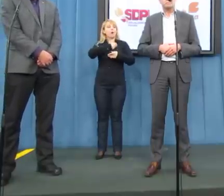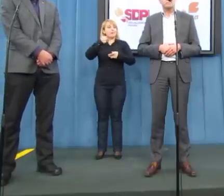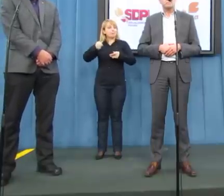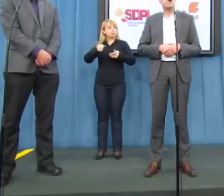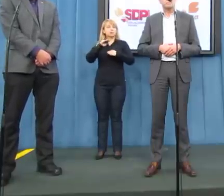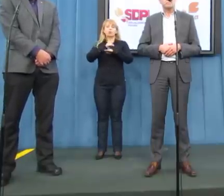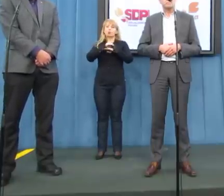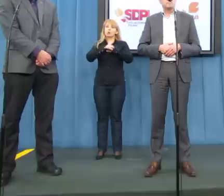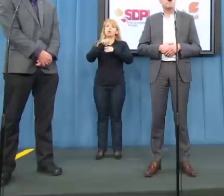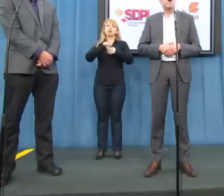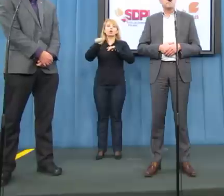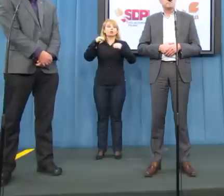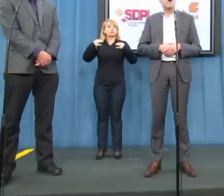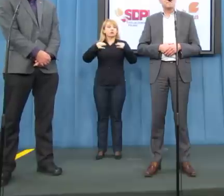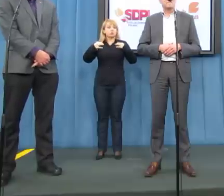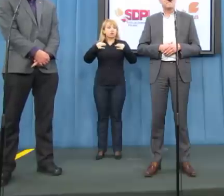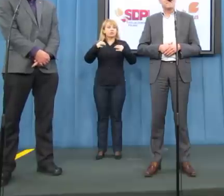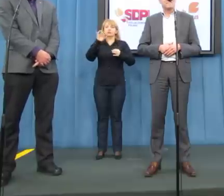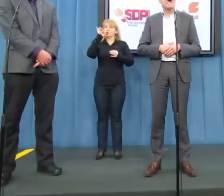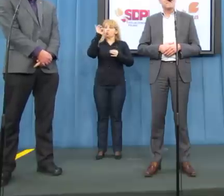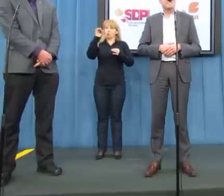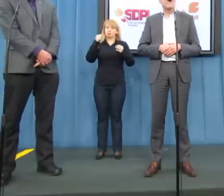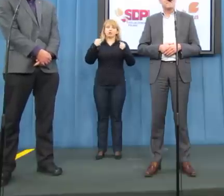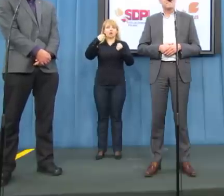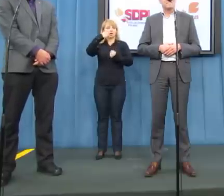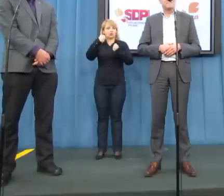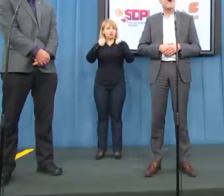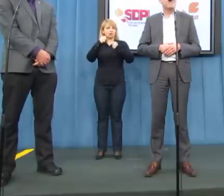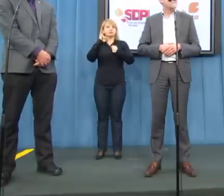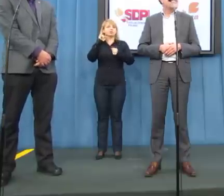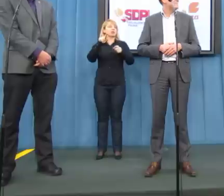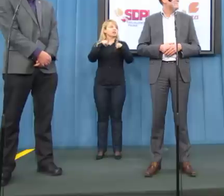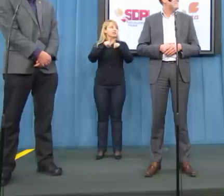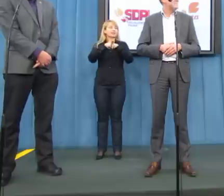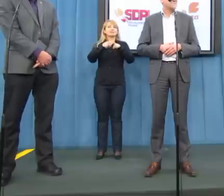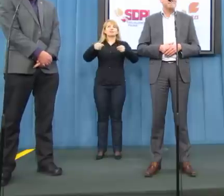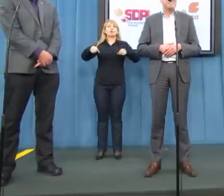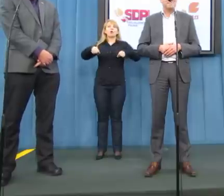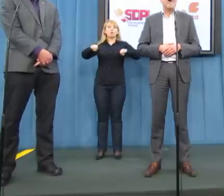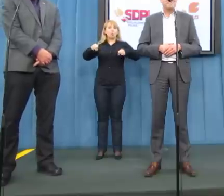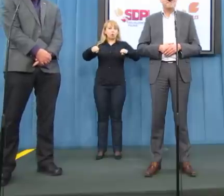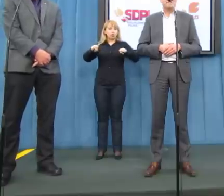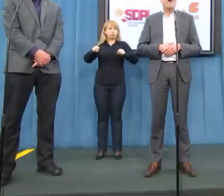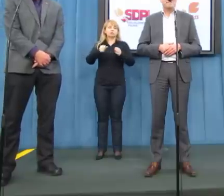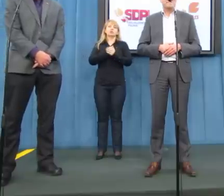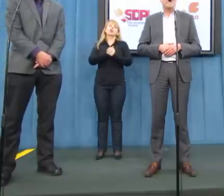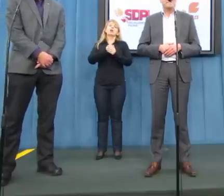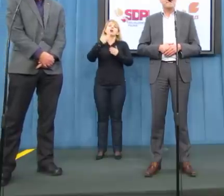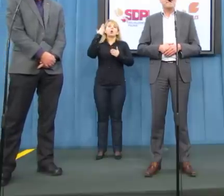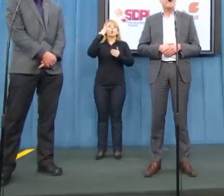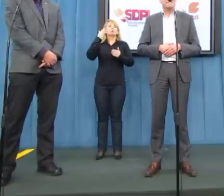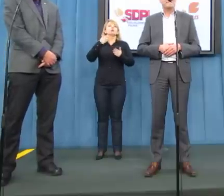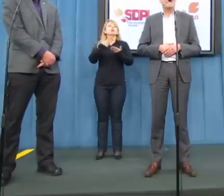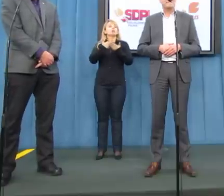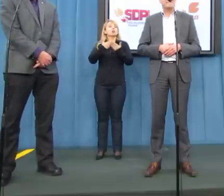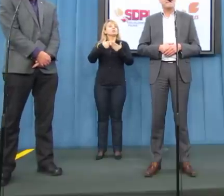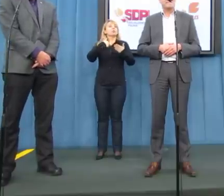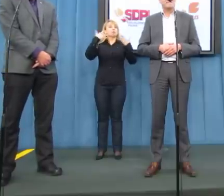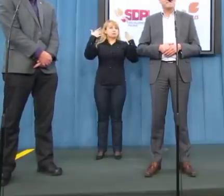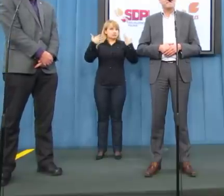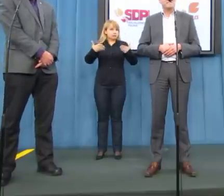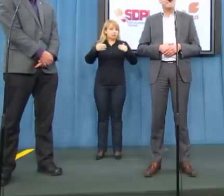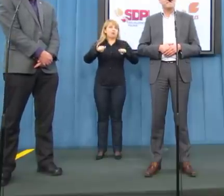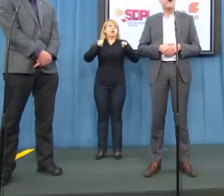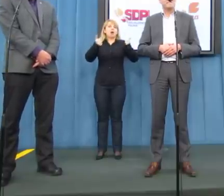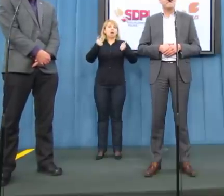prywatnie świetnym kierowcą i jest też kierowcą motocykla, nie tylko samochodu. Stąd lobby ludzi